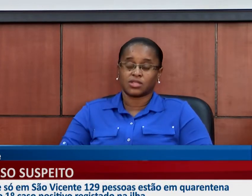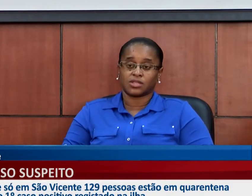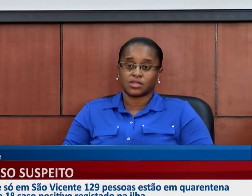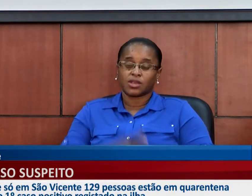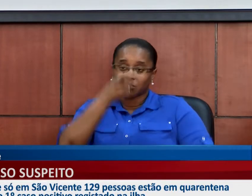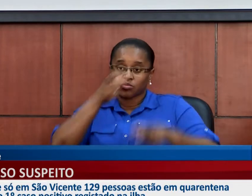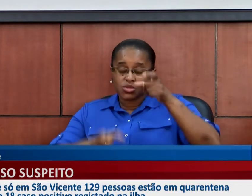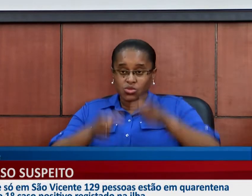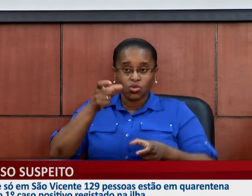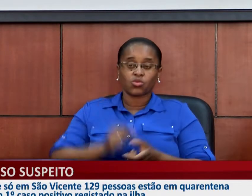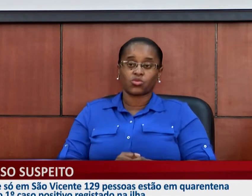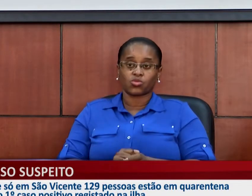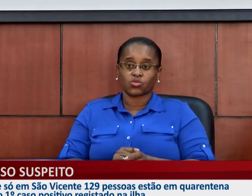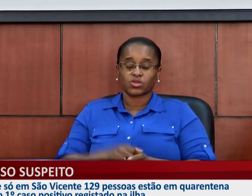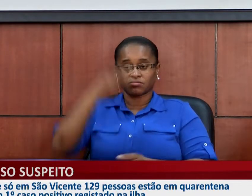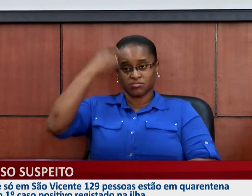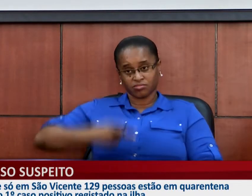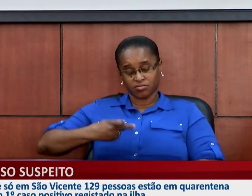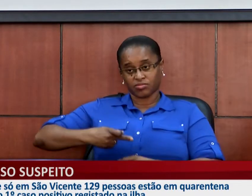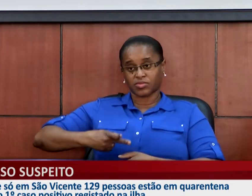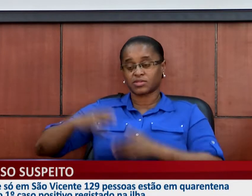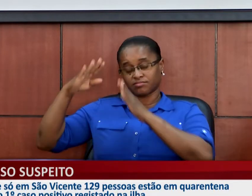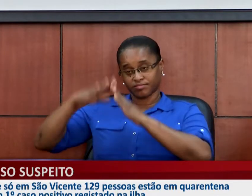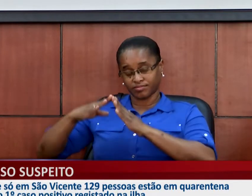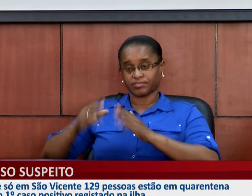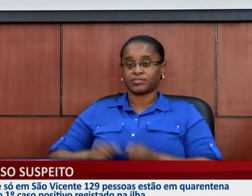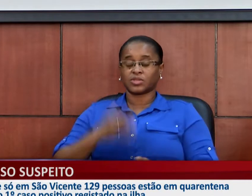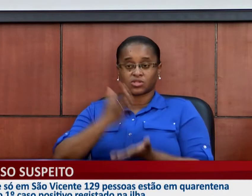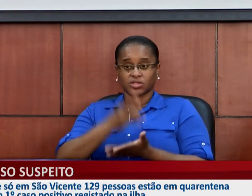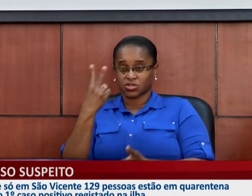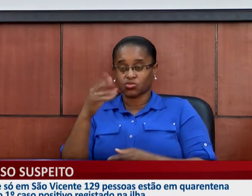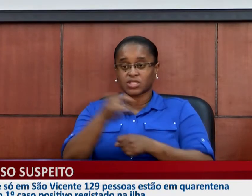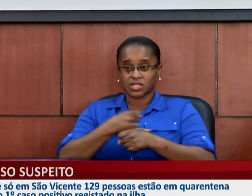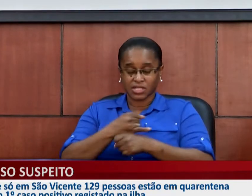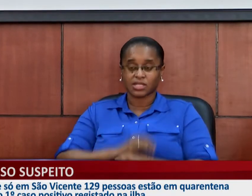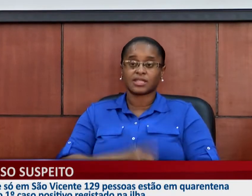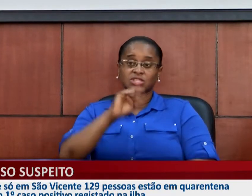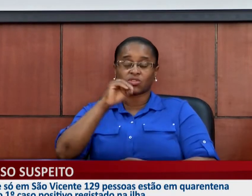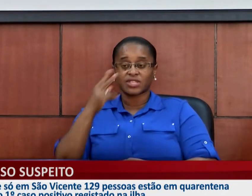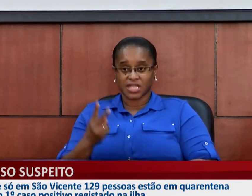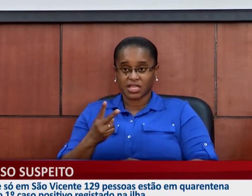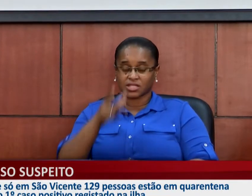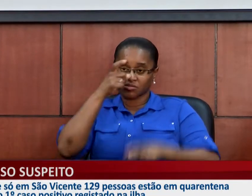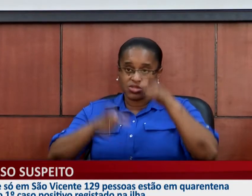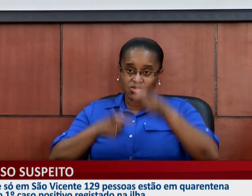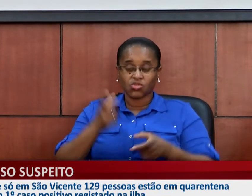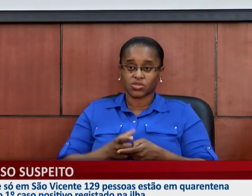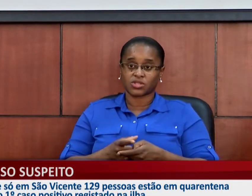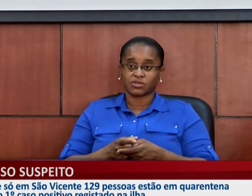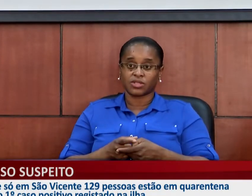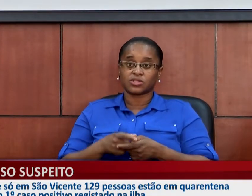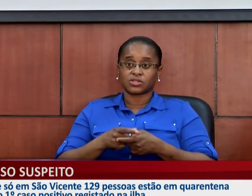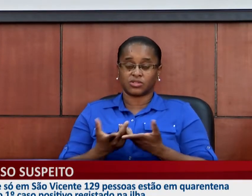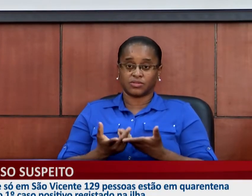pessoas em quarentena, são nessas duas ilhas. Em São Vicente são as pessoas decorrentes do inquérito